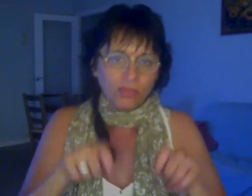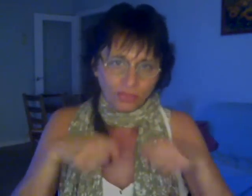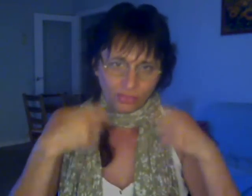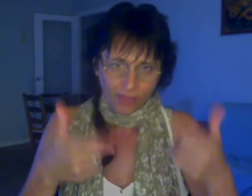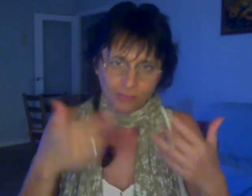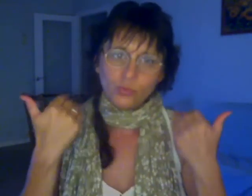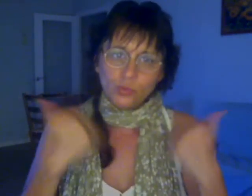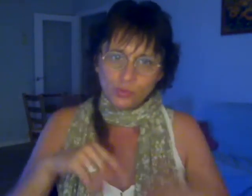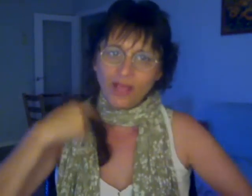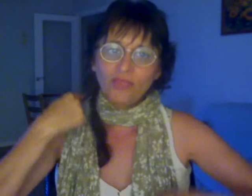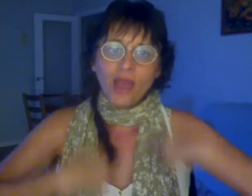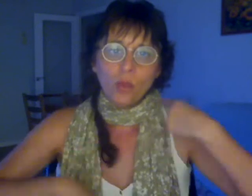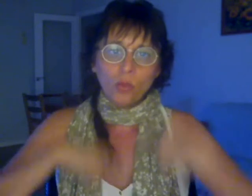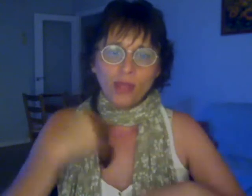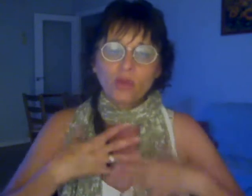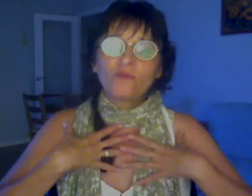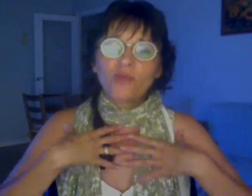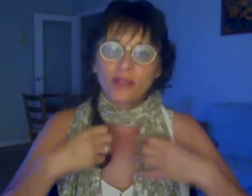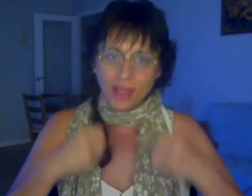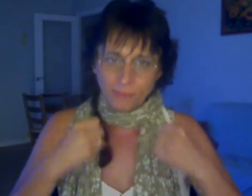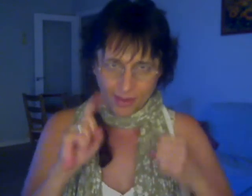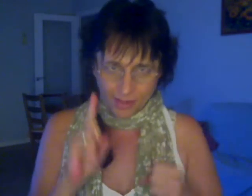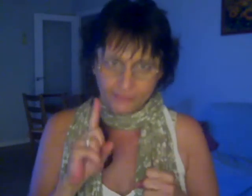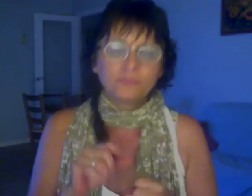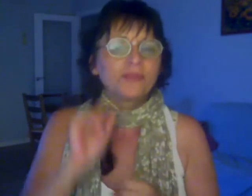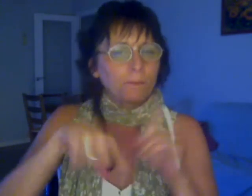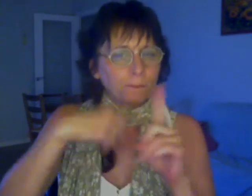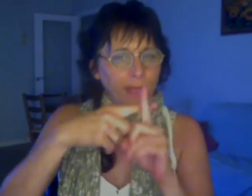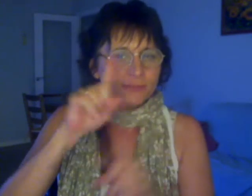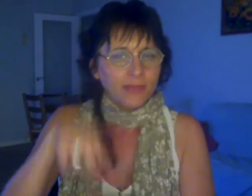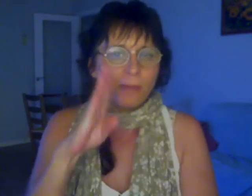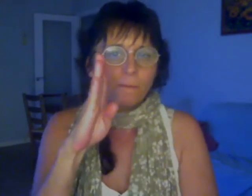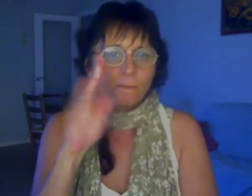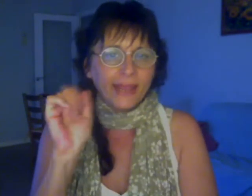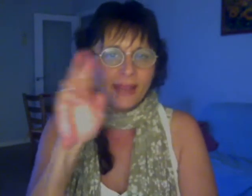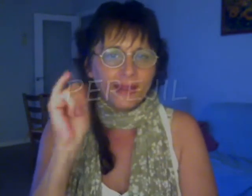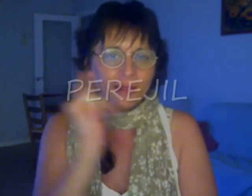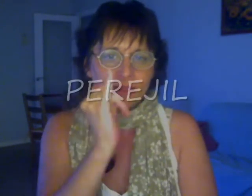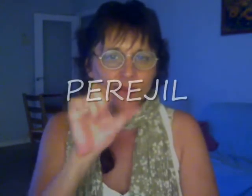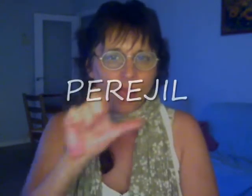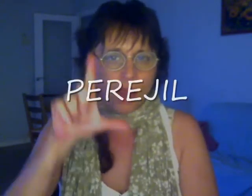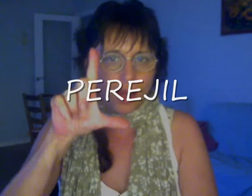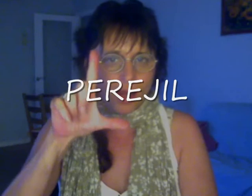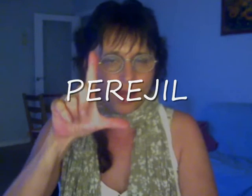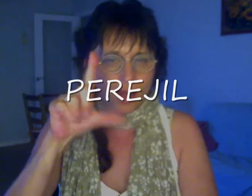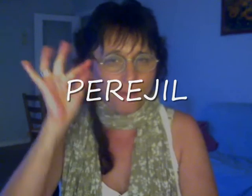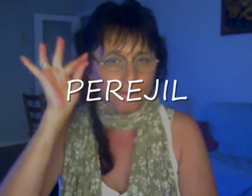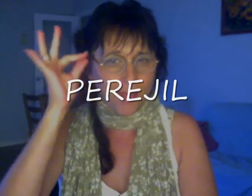los millones de premios? Seguro que algún día se hace verlas Bueno, mañana les acompañará Fernando Rodríguez desde la Granja de San Miguel de Fonsa con la Lotería